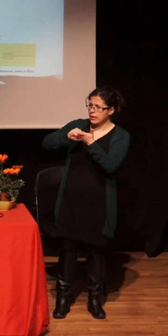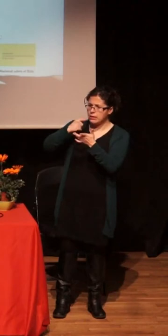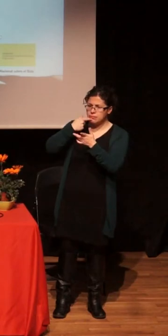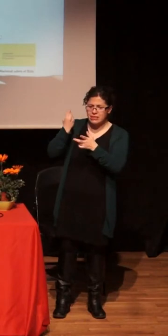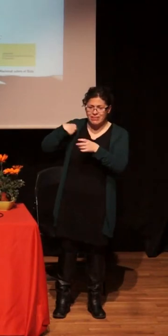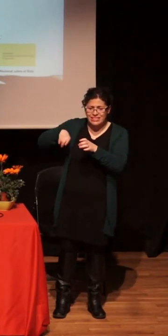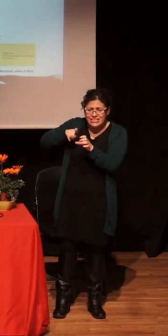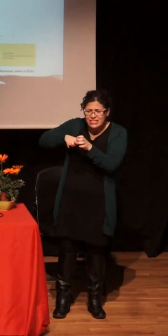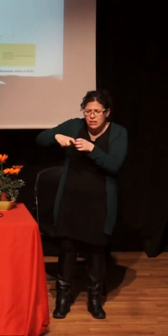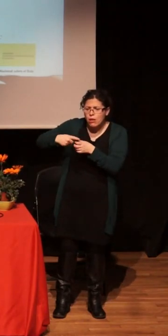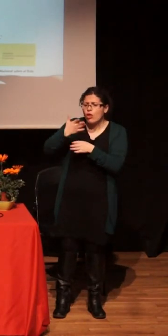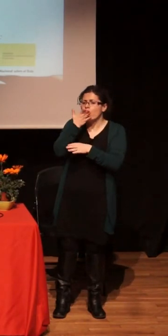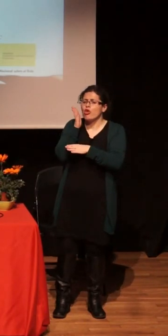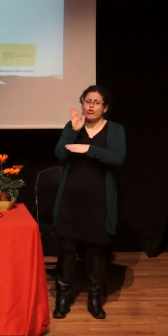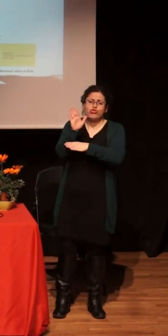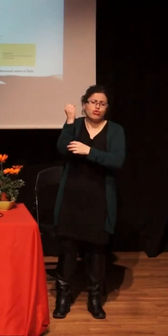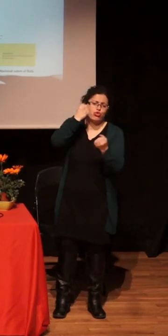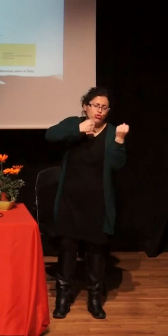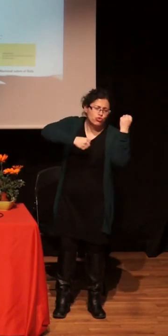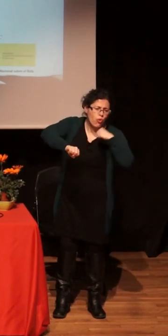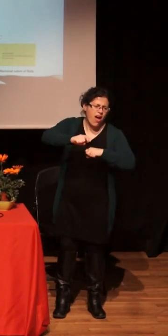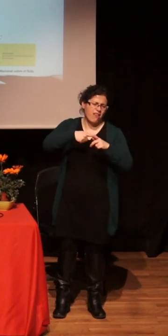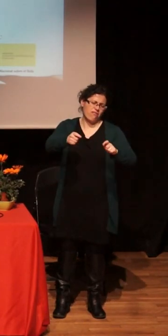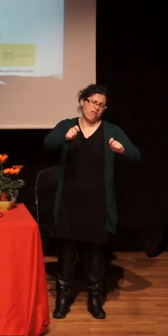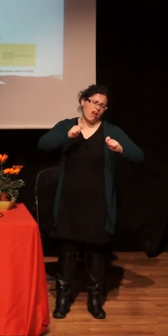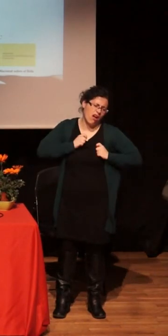conductuales y demás han fracasado, han fallado,